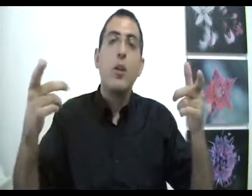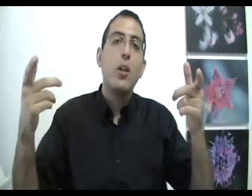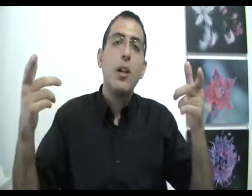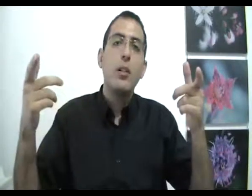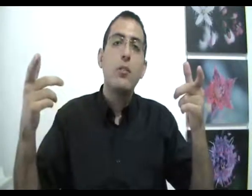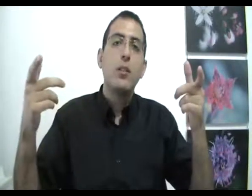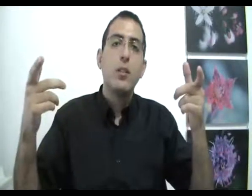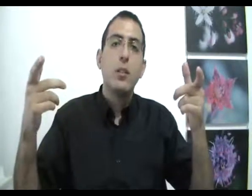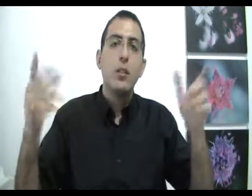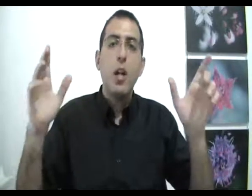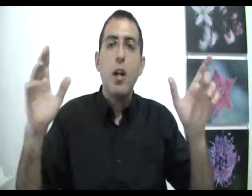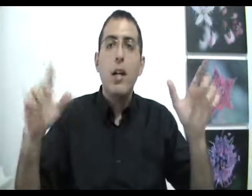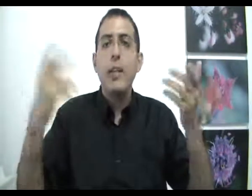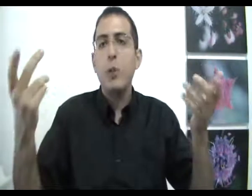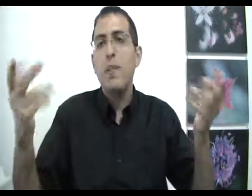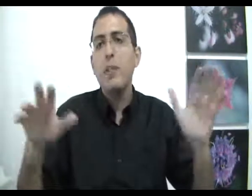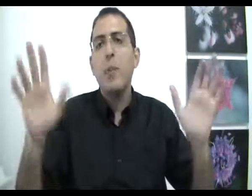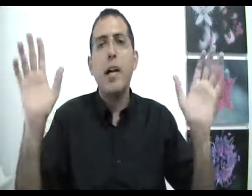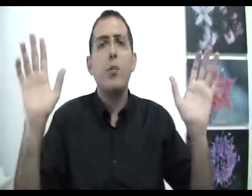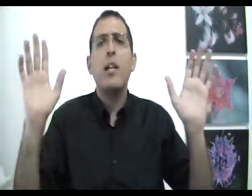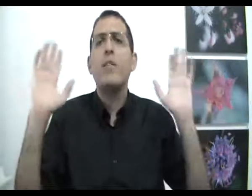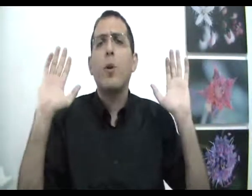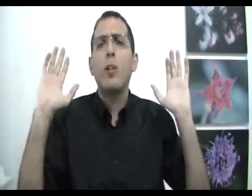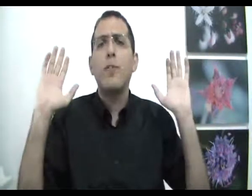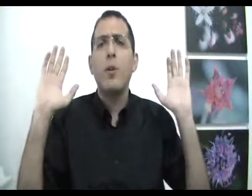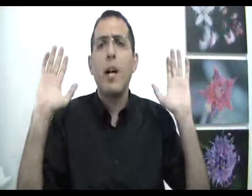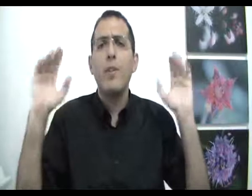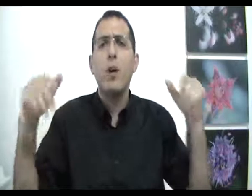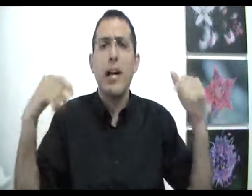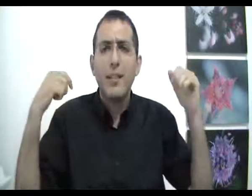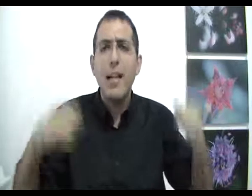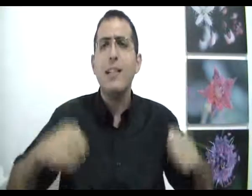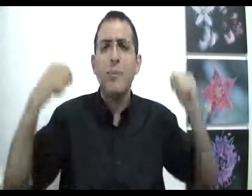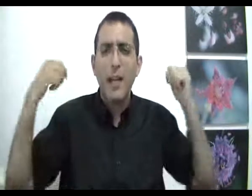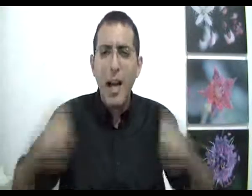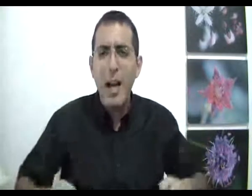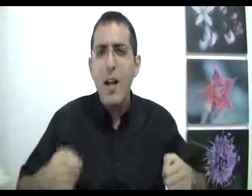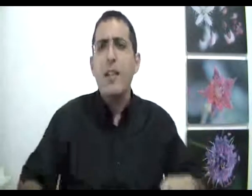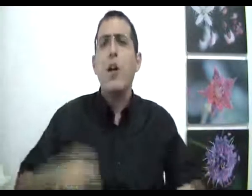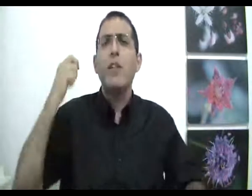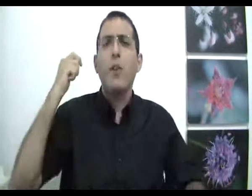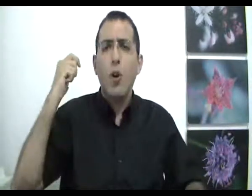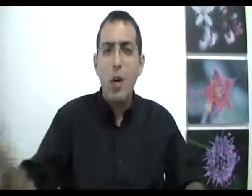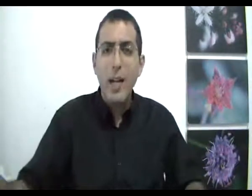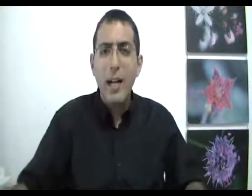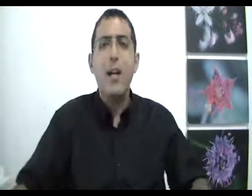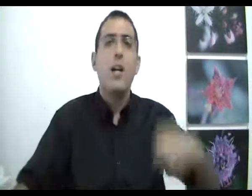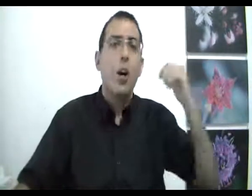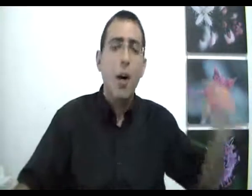יכול להיות שלא, אין שום דבר שמכריח אותך לבחור ככה ולא הרגעת. אתה עצמך יכול לבחור או ככה או